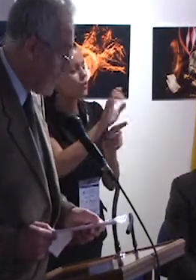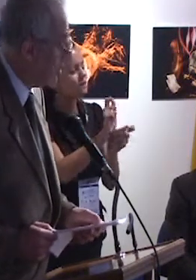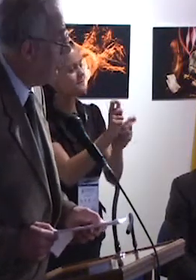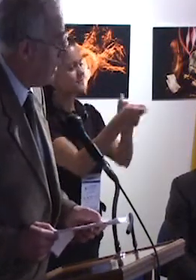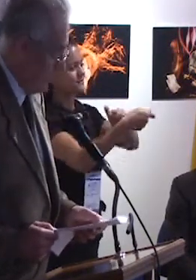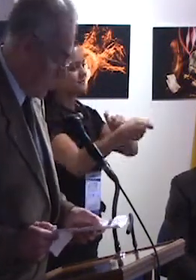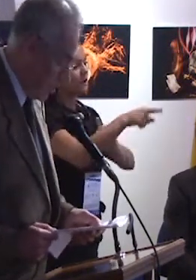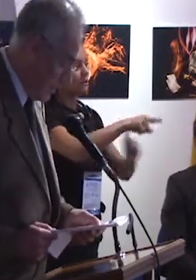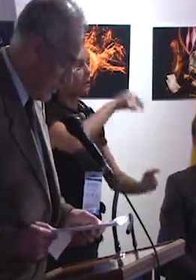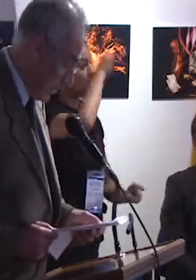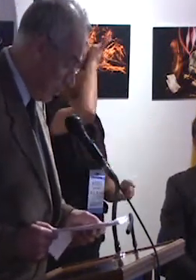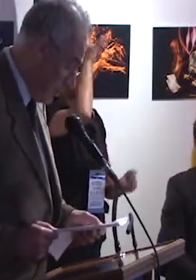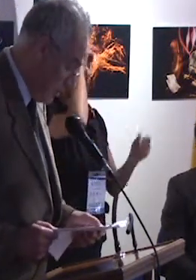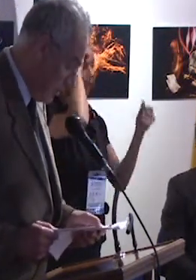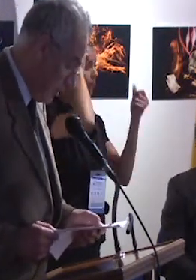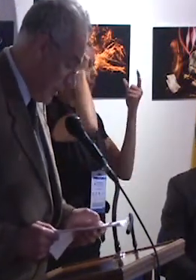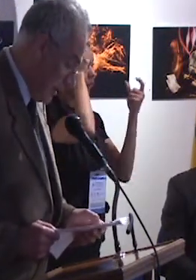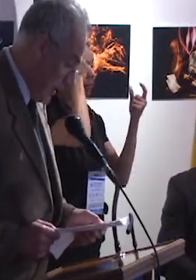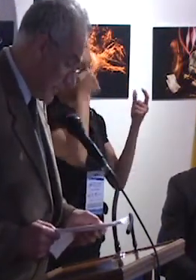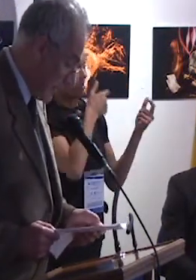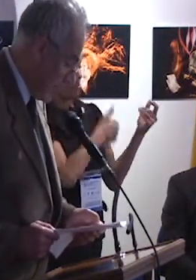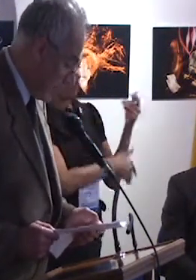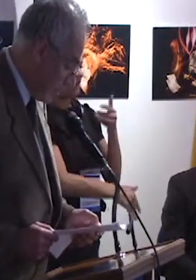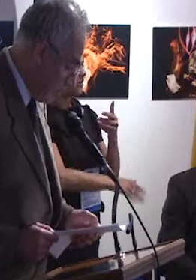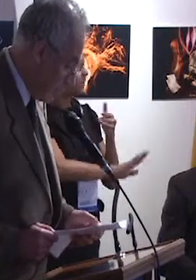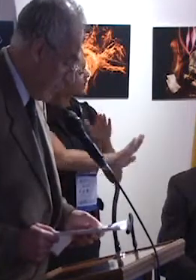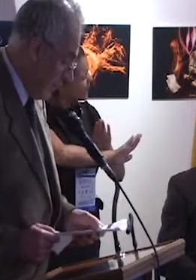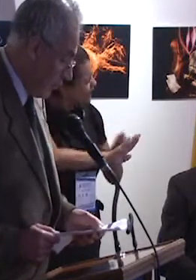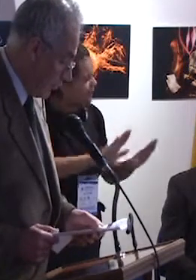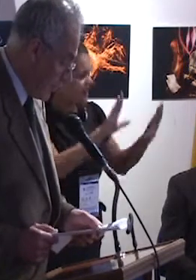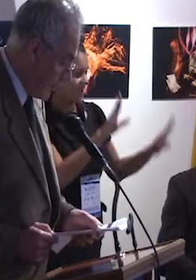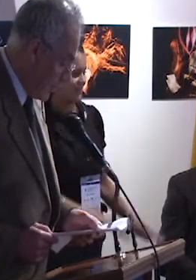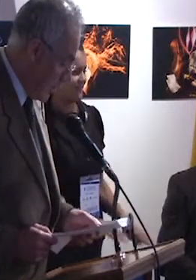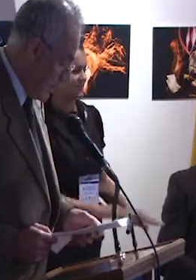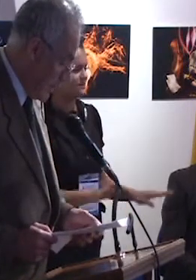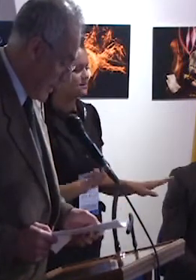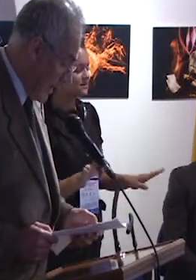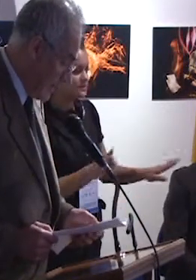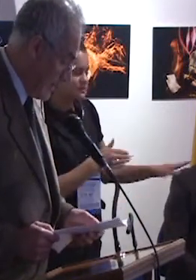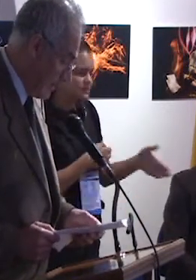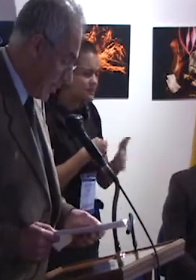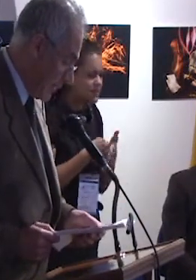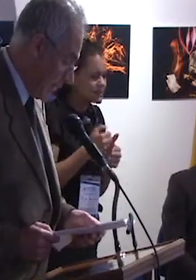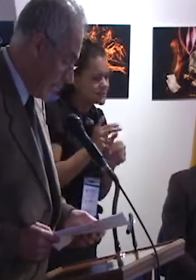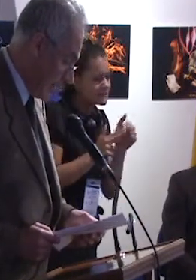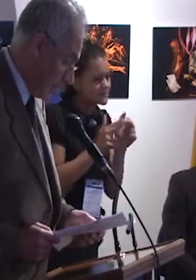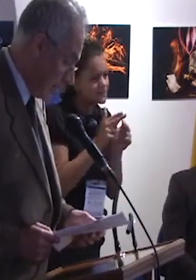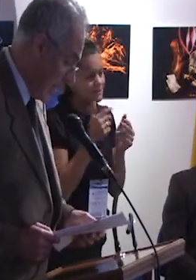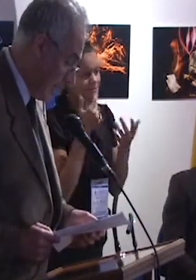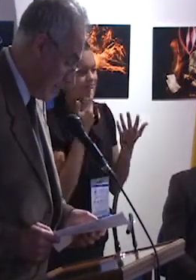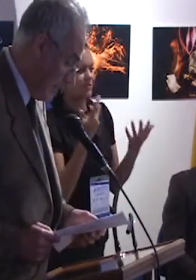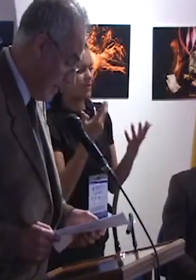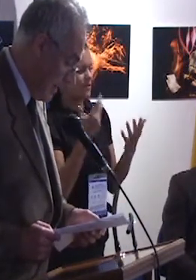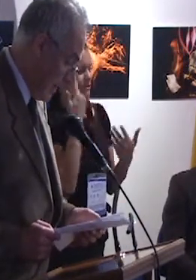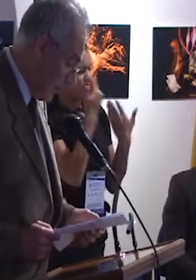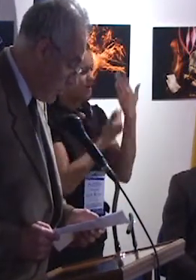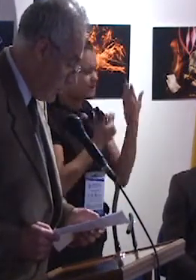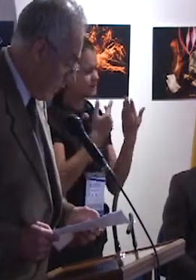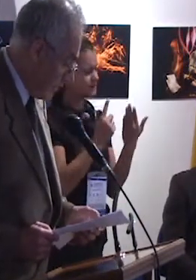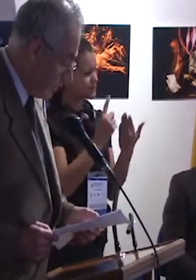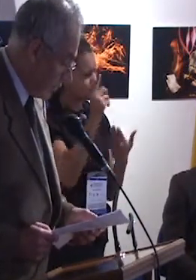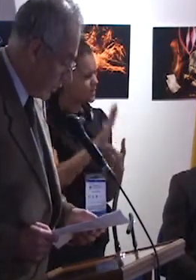ignorancias, incomprensiones y prejuicios, hasta la contribución a la formulación y análisis de políticas nacionales